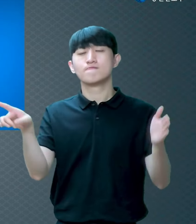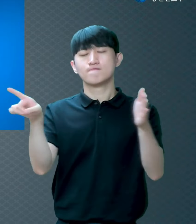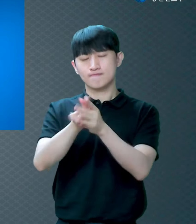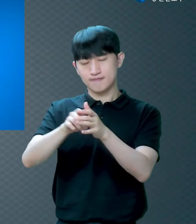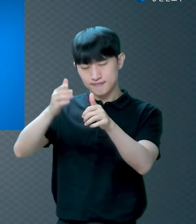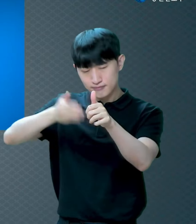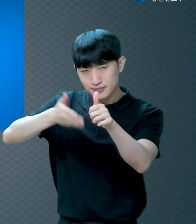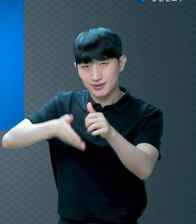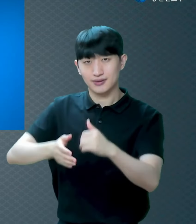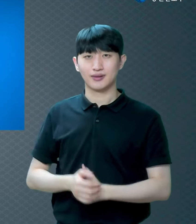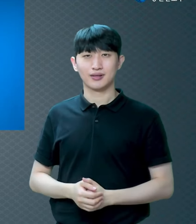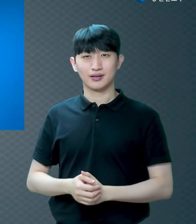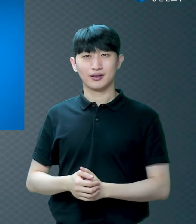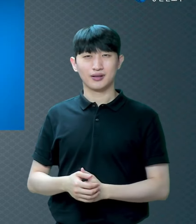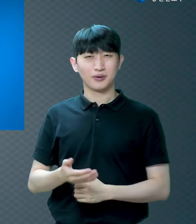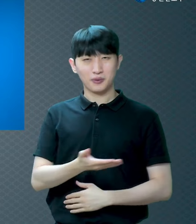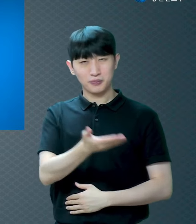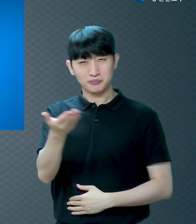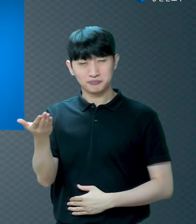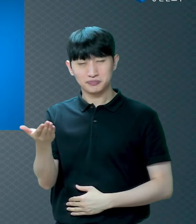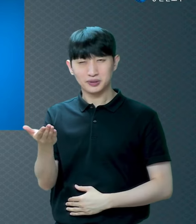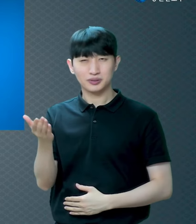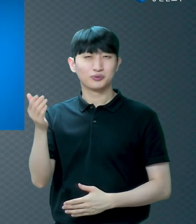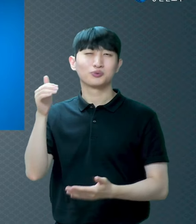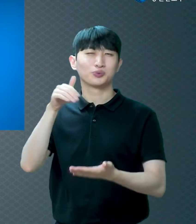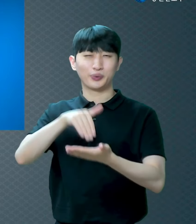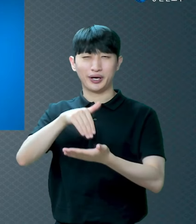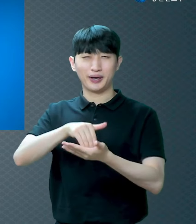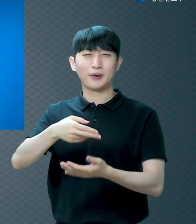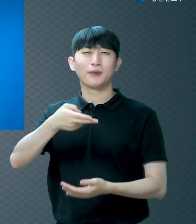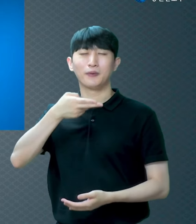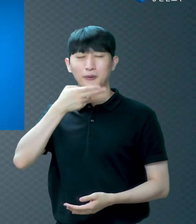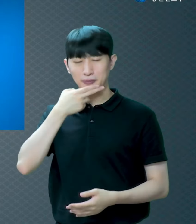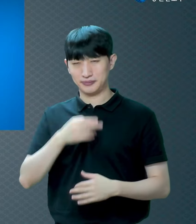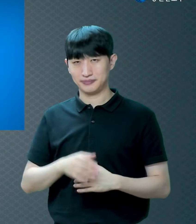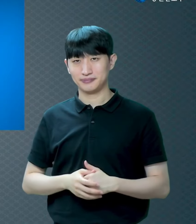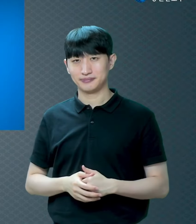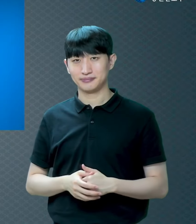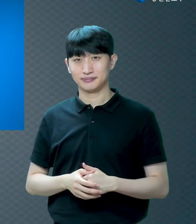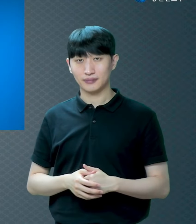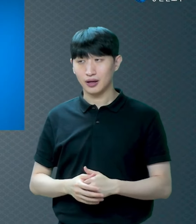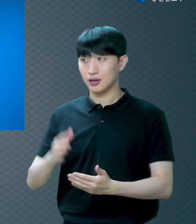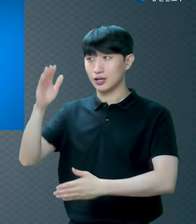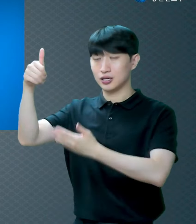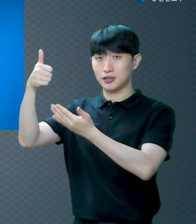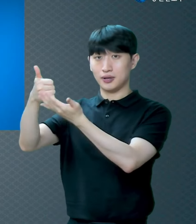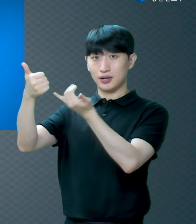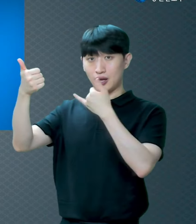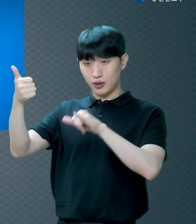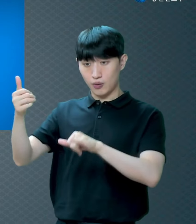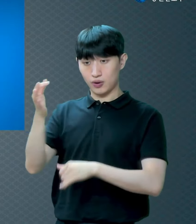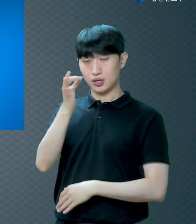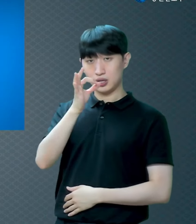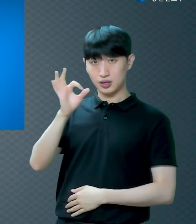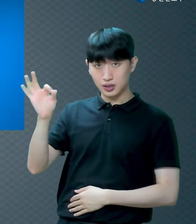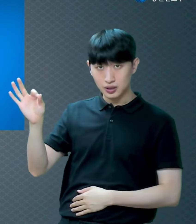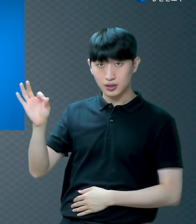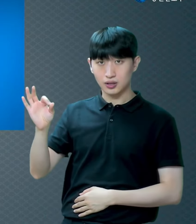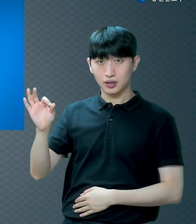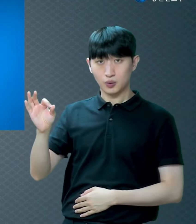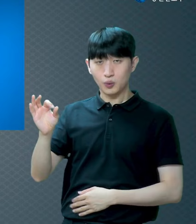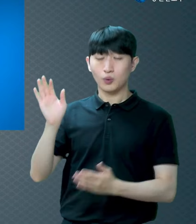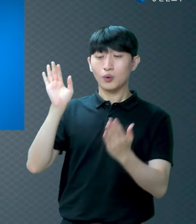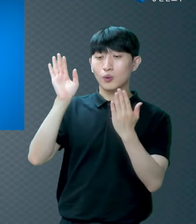결코 후회하지 않습니다 하나님의 자녀가 될 뿐 아니라 남은 생애 속에서 하나님의